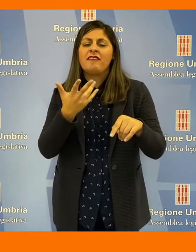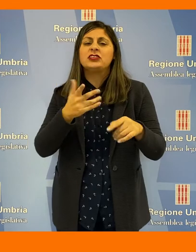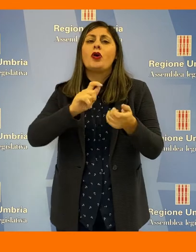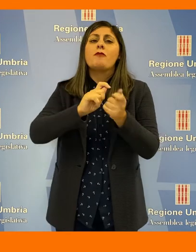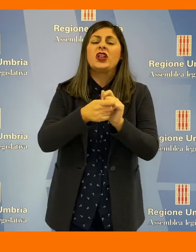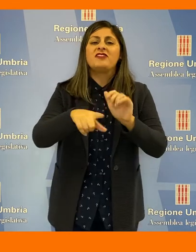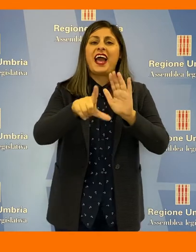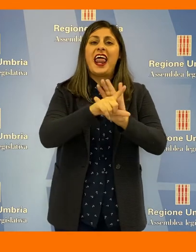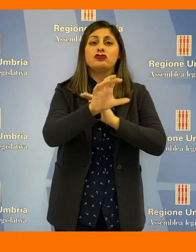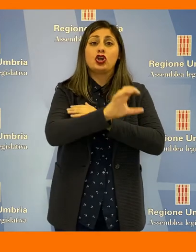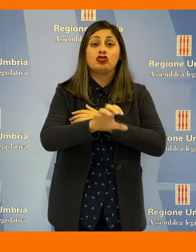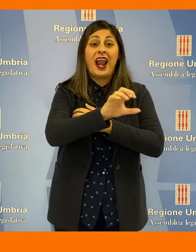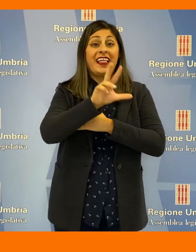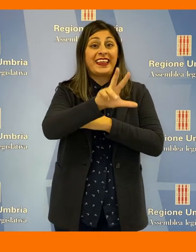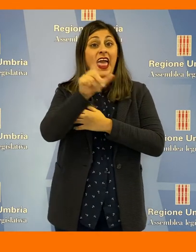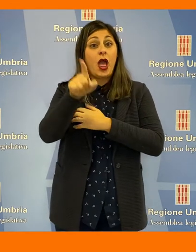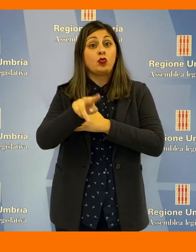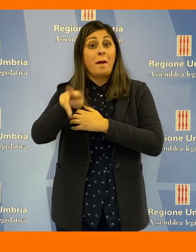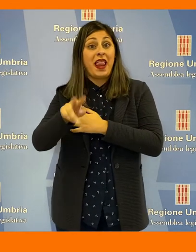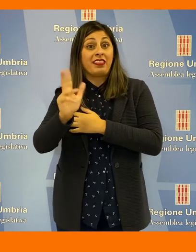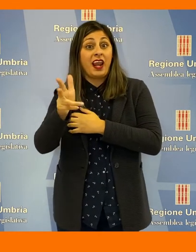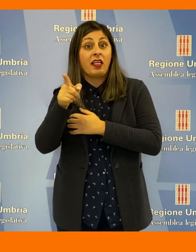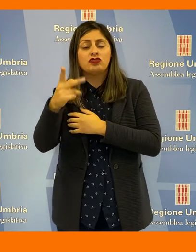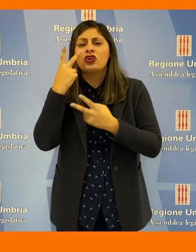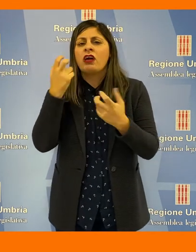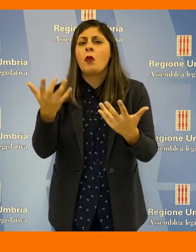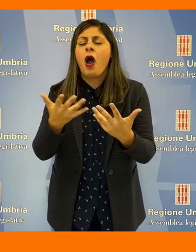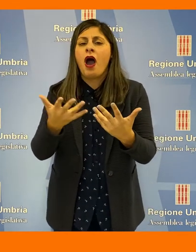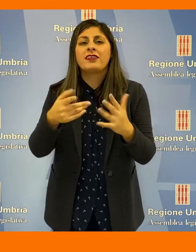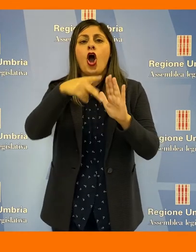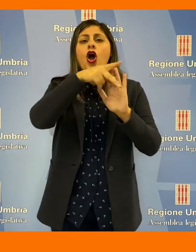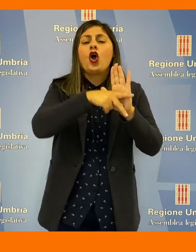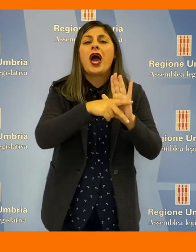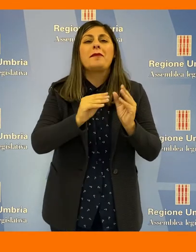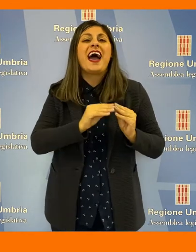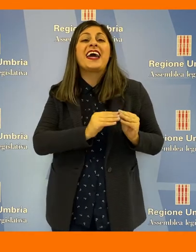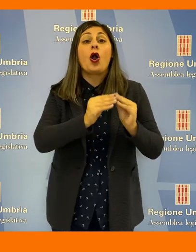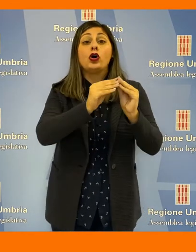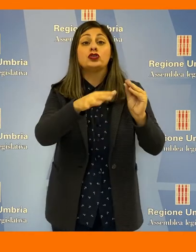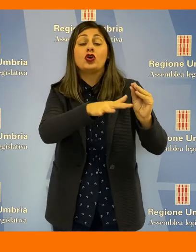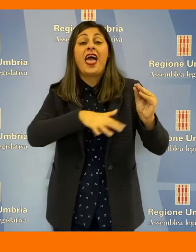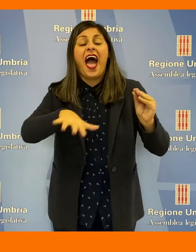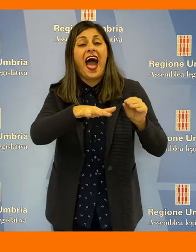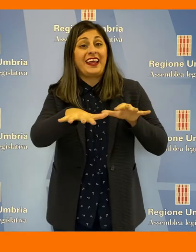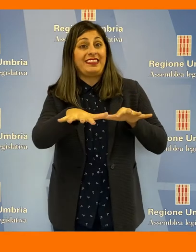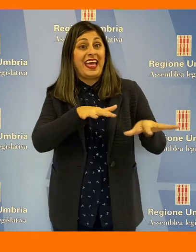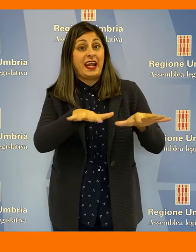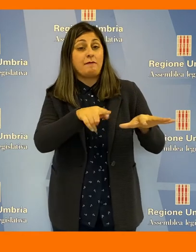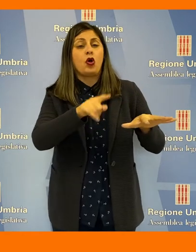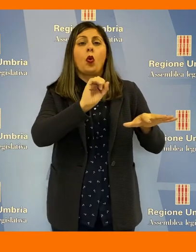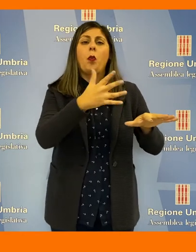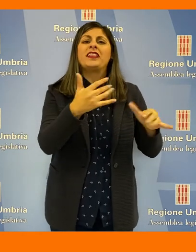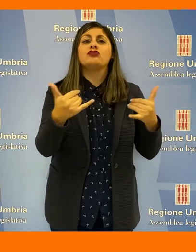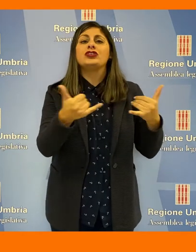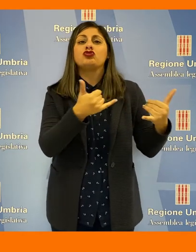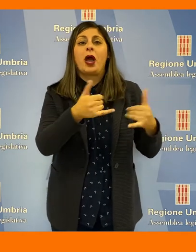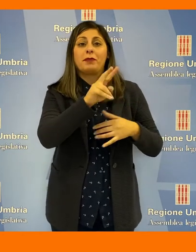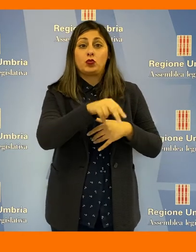prevede e modifica la legge regionale 3-2013 concernente le norme per la ricostruzione delle aree colpite dal sisma del 15